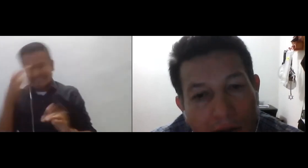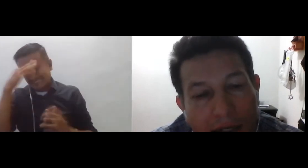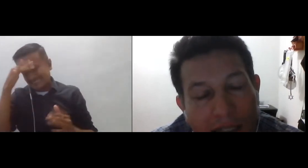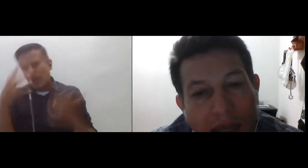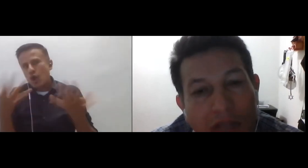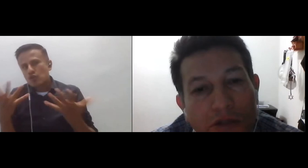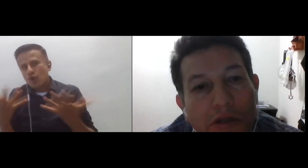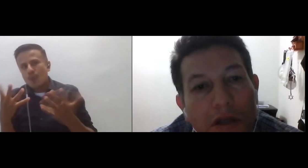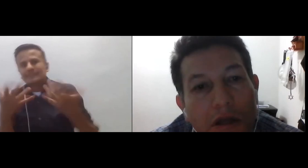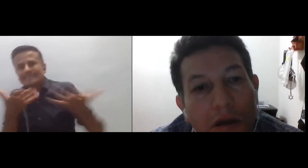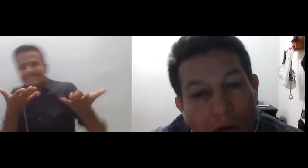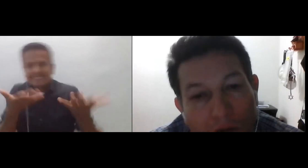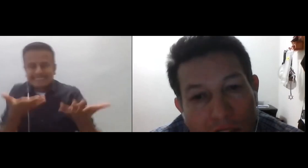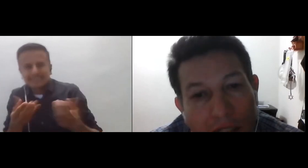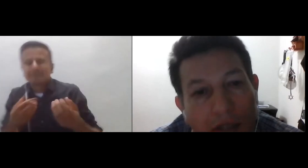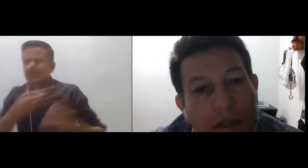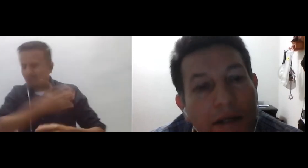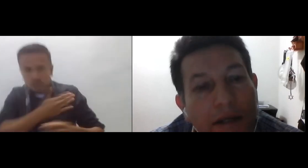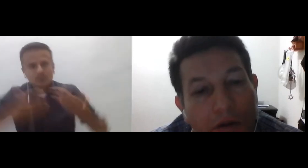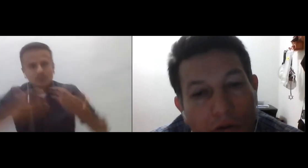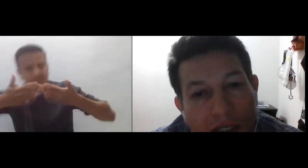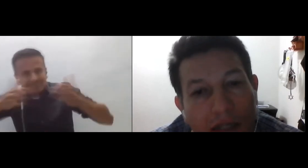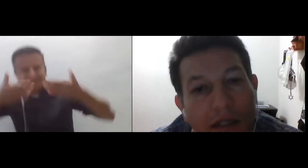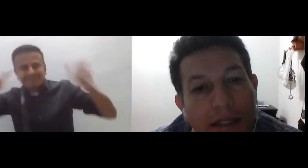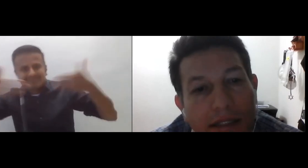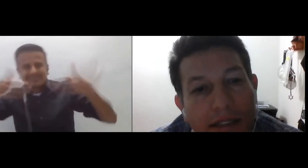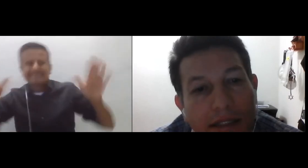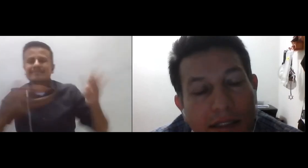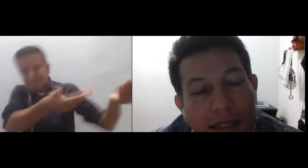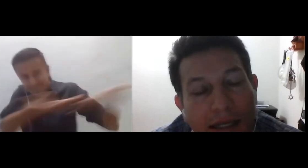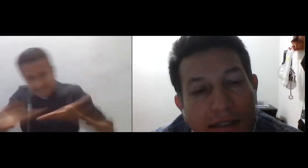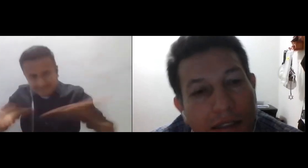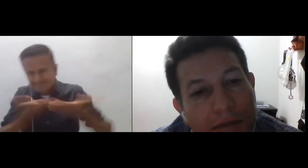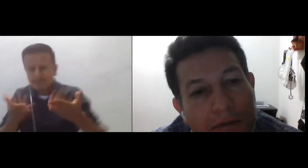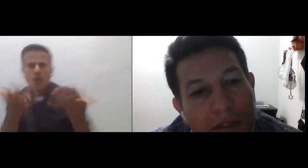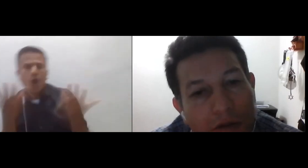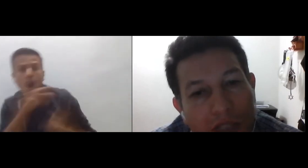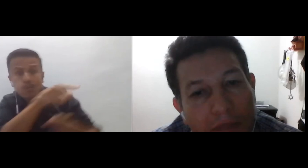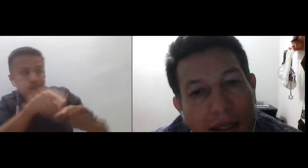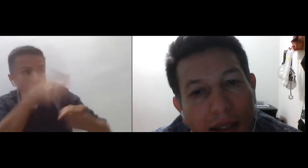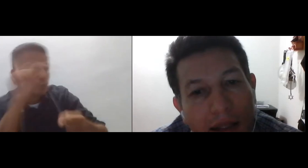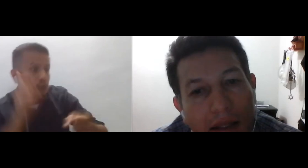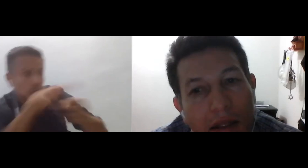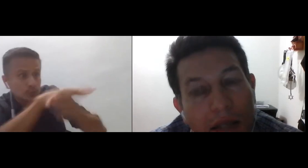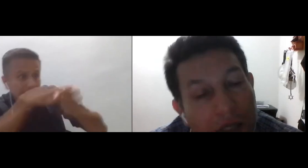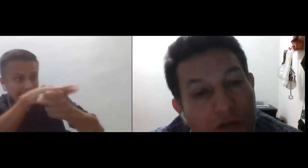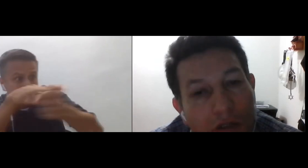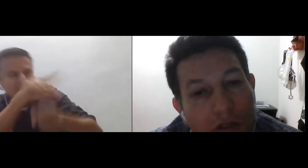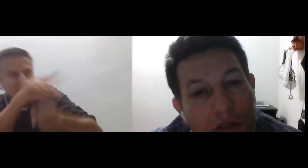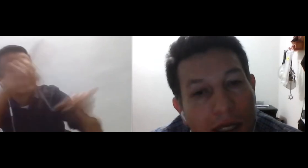espacios, conocer, reconocer las necesidades y luchar para que esos sueños se hagan